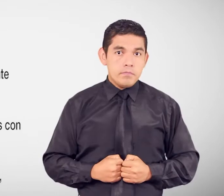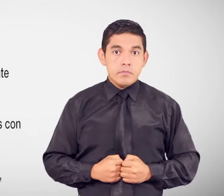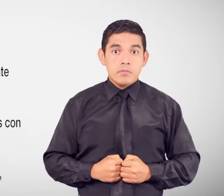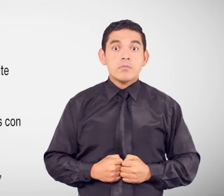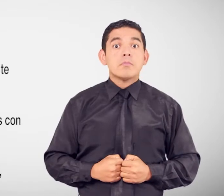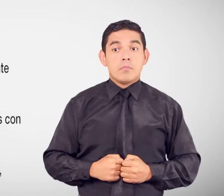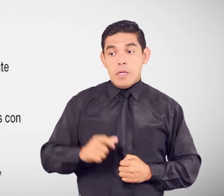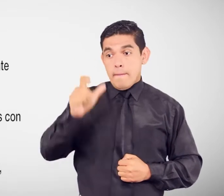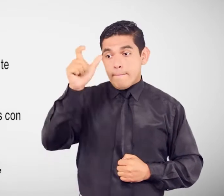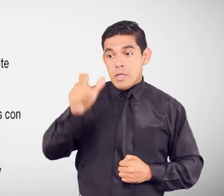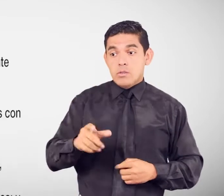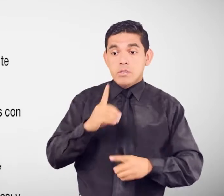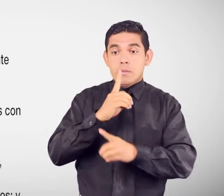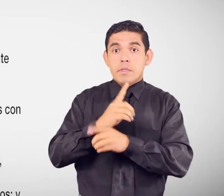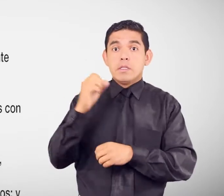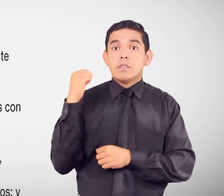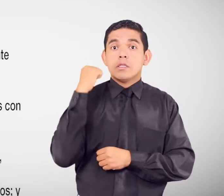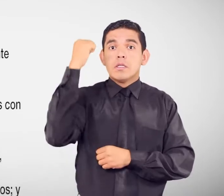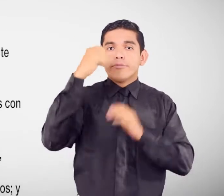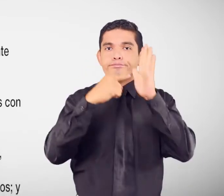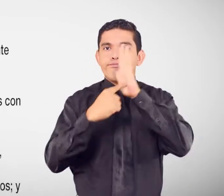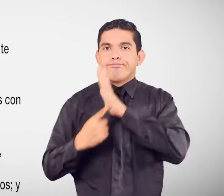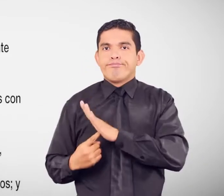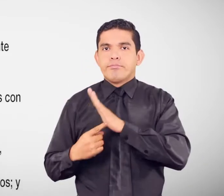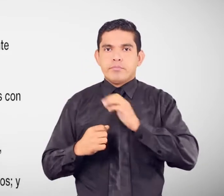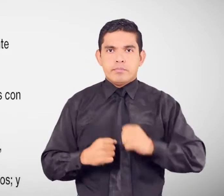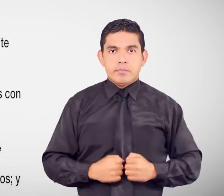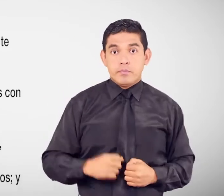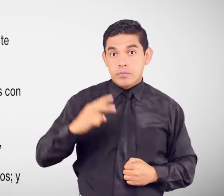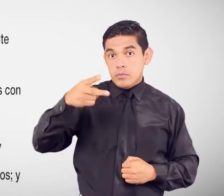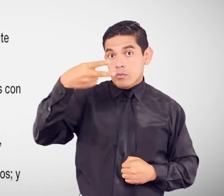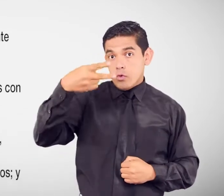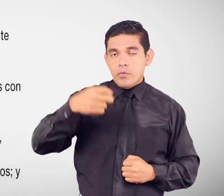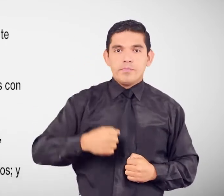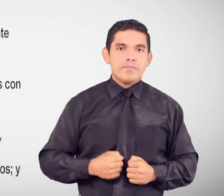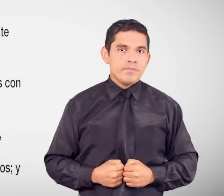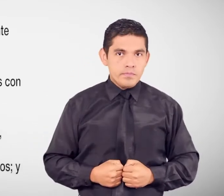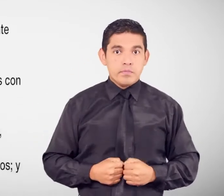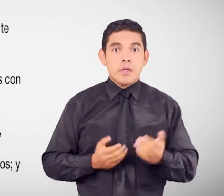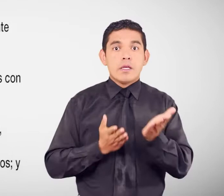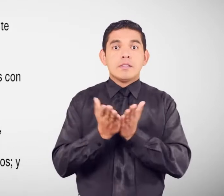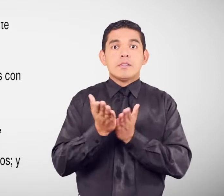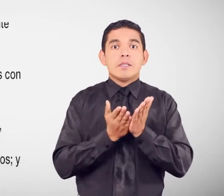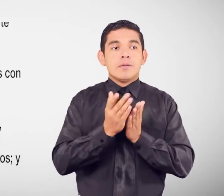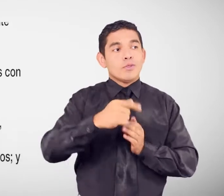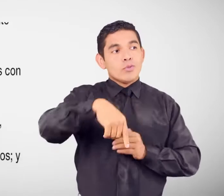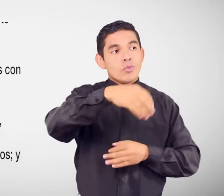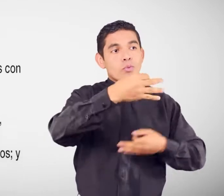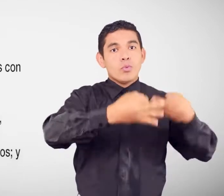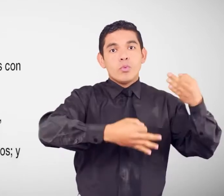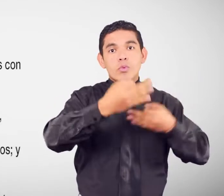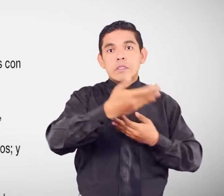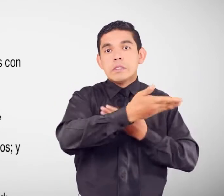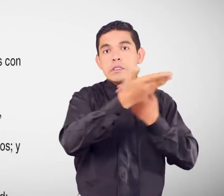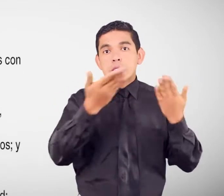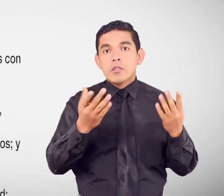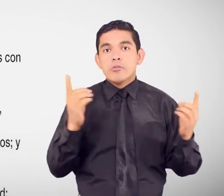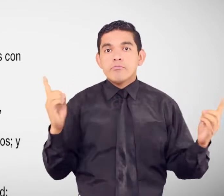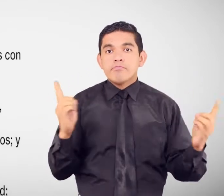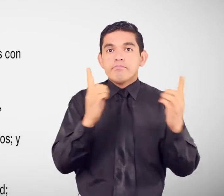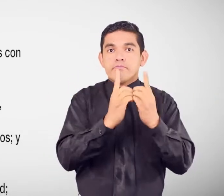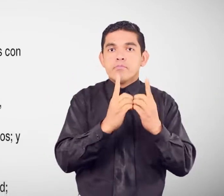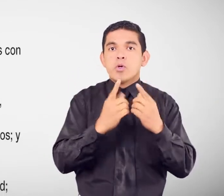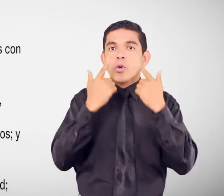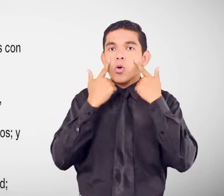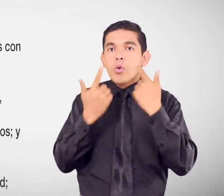derechos de las personas con discapacidad son vulnerados. 2. Los servicios del sistema de justicia, mediante los cuales se